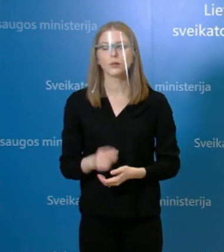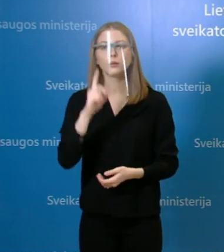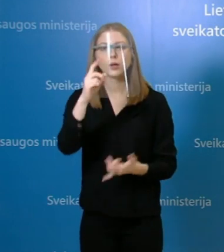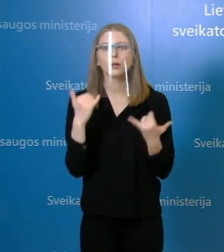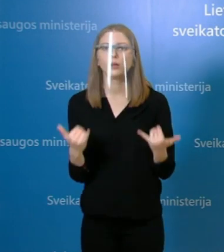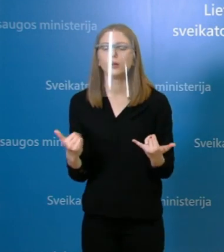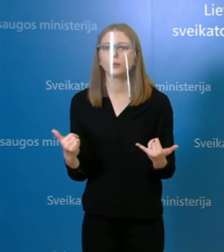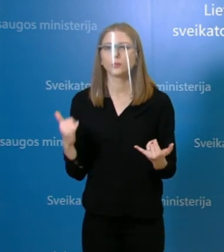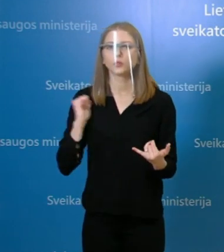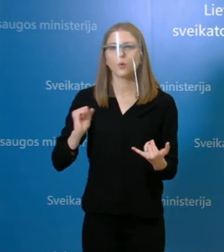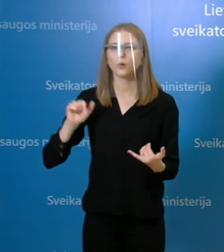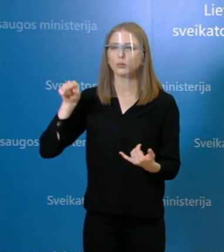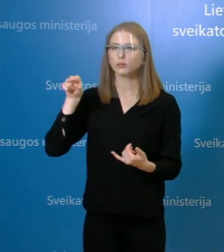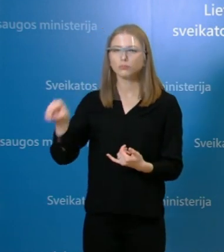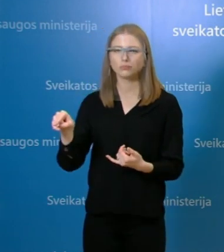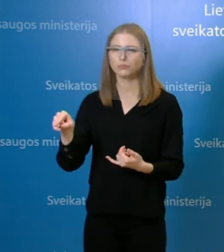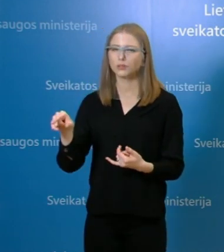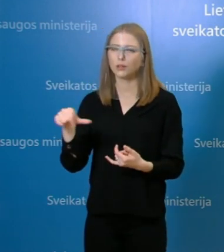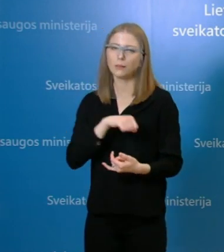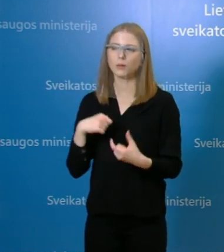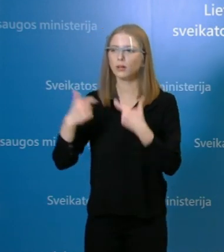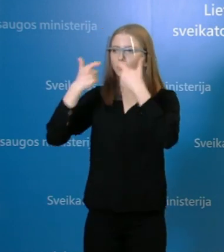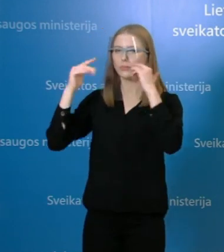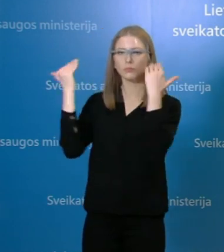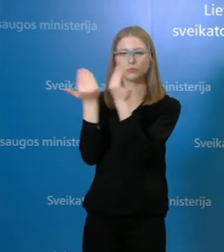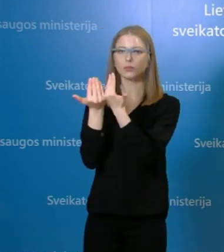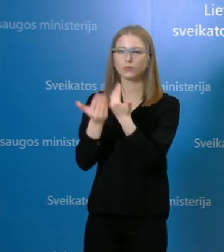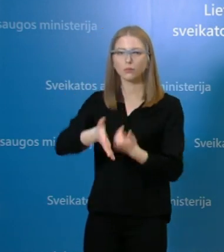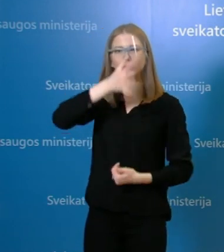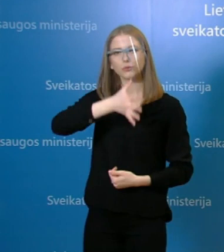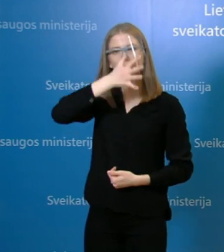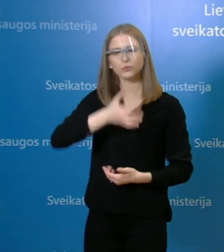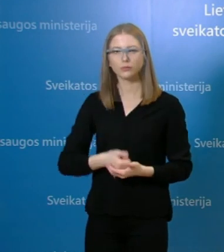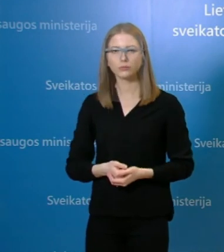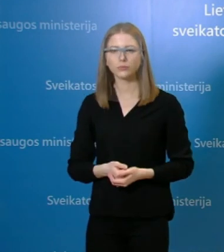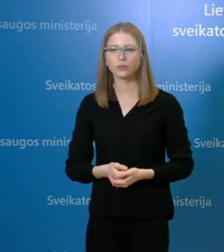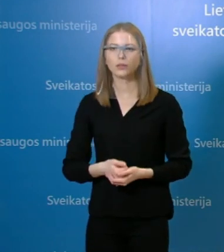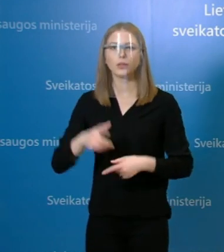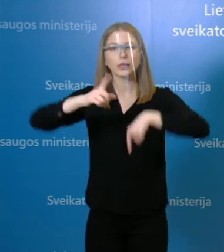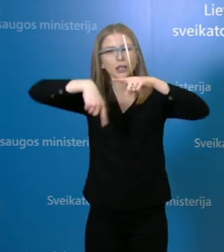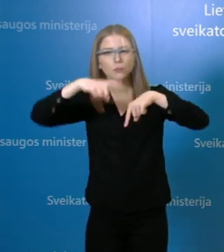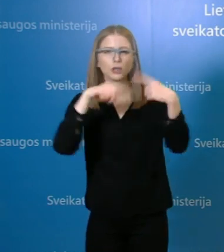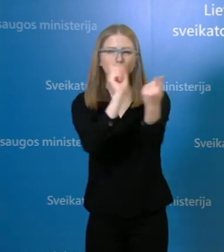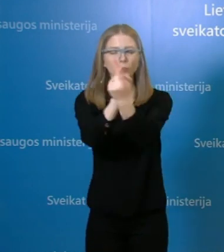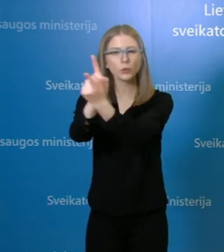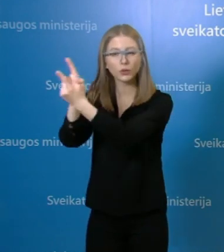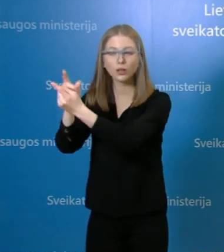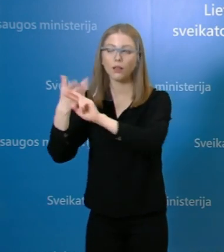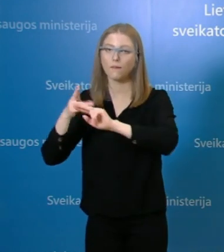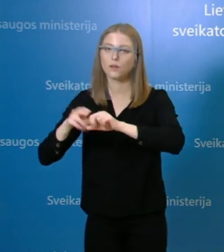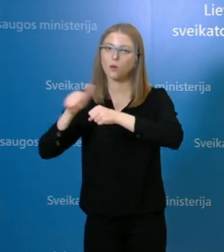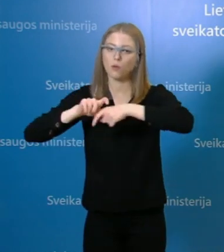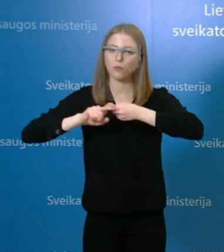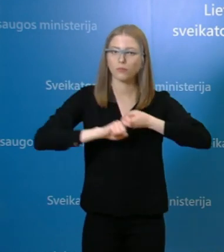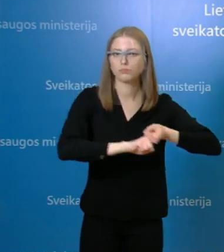kadangi asmuo matome, kad tikrai nesilaikia izoliajimo reikalavimu, susitiko su savo giminaičiais, tai dabar turim tokį